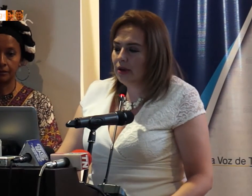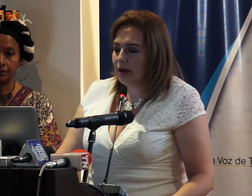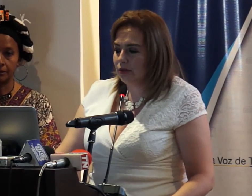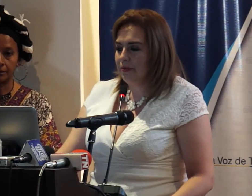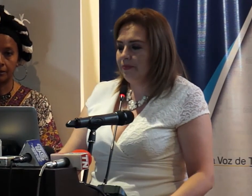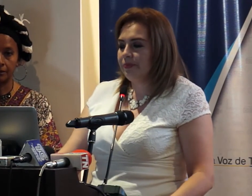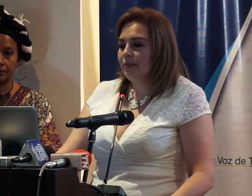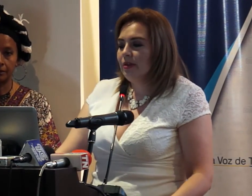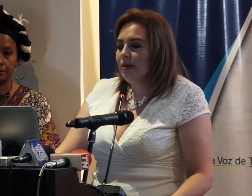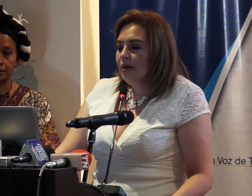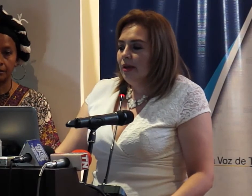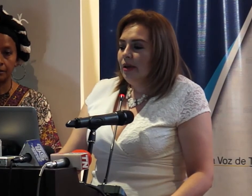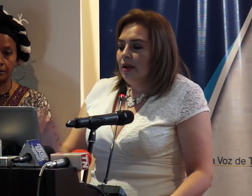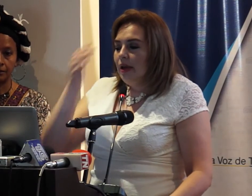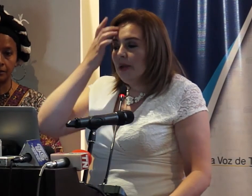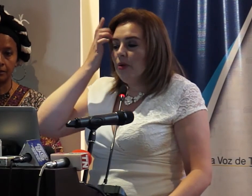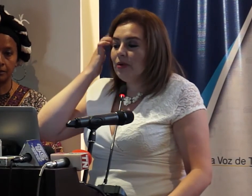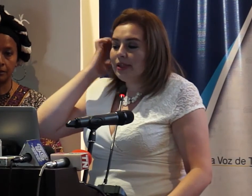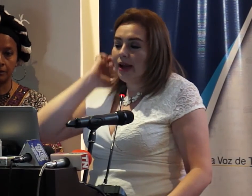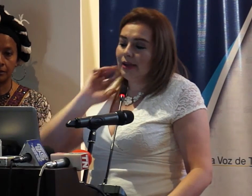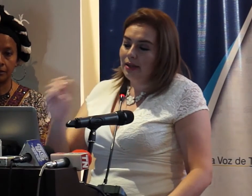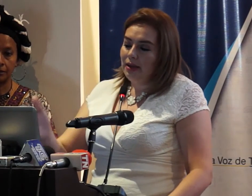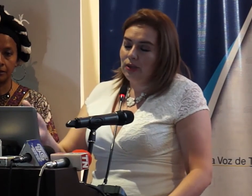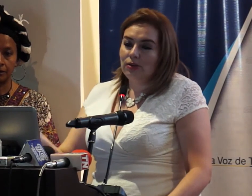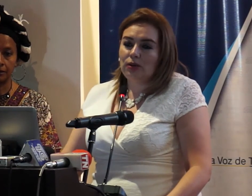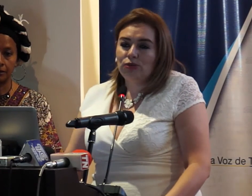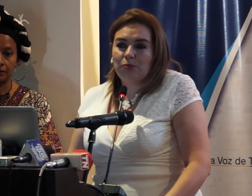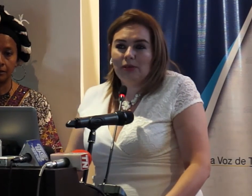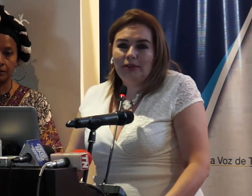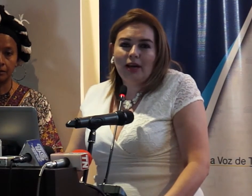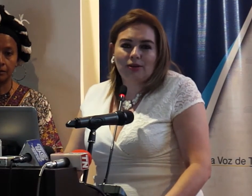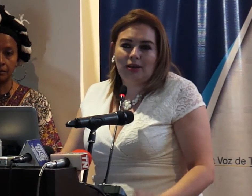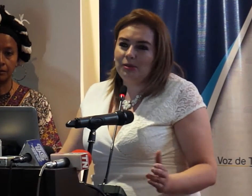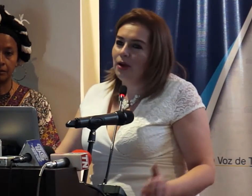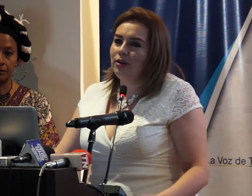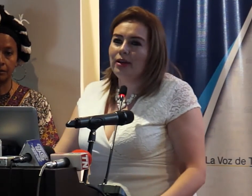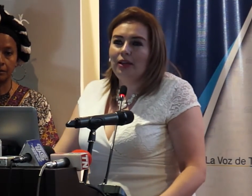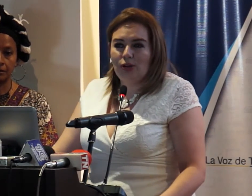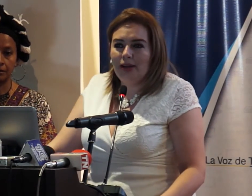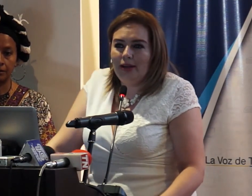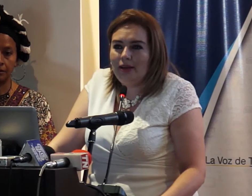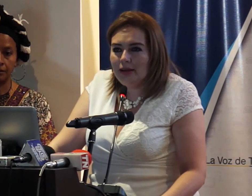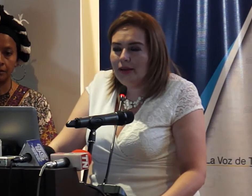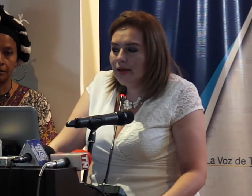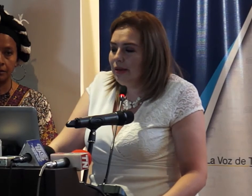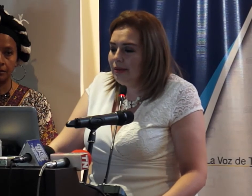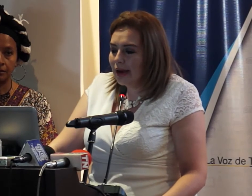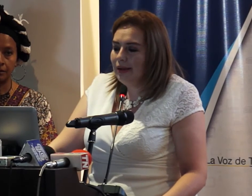incrementaron en marzo el público al que están dirigidos los anuncios publicitarios en la misma lógica del doble